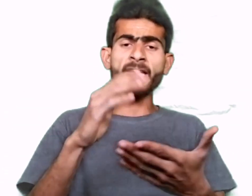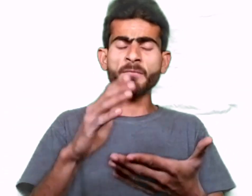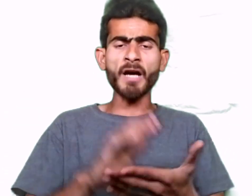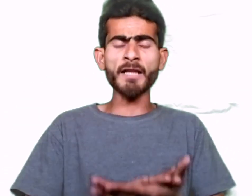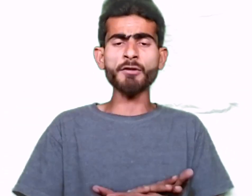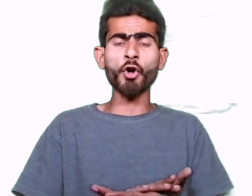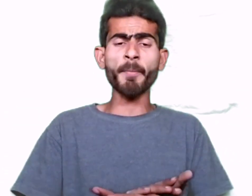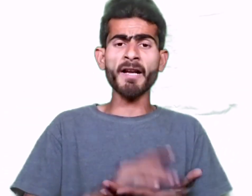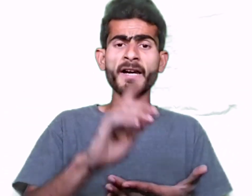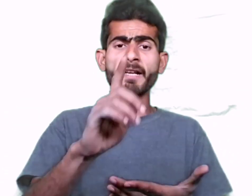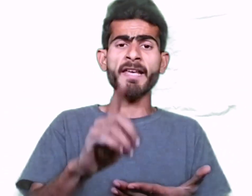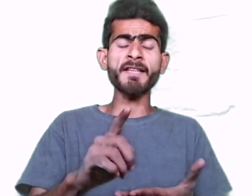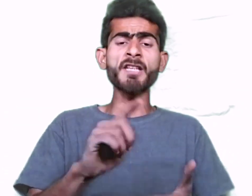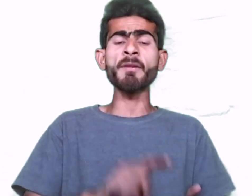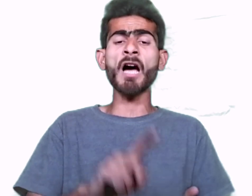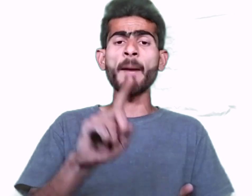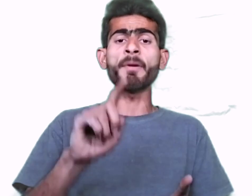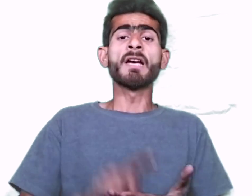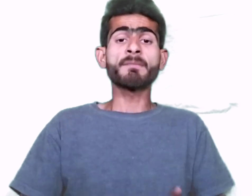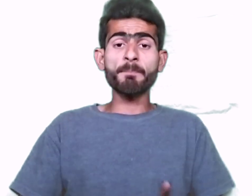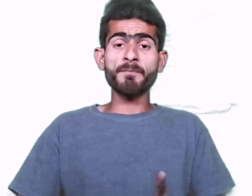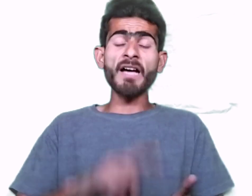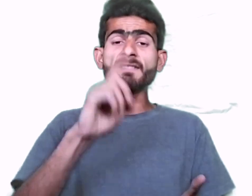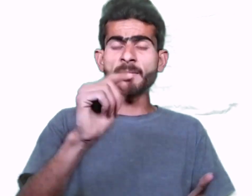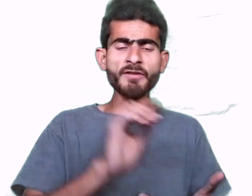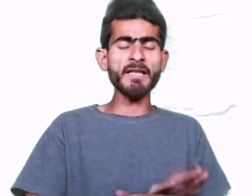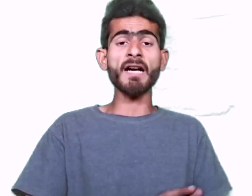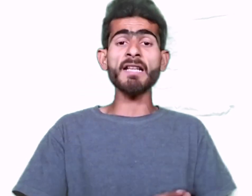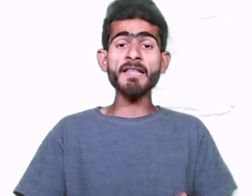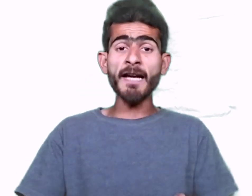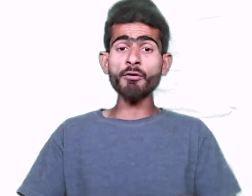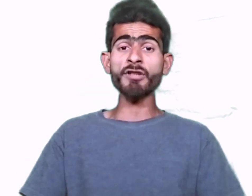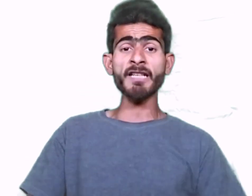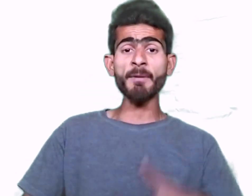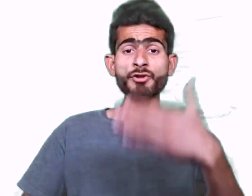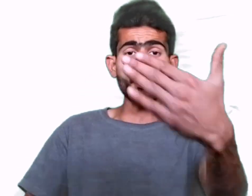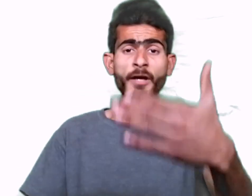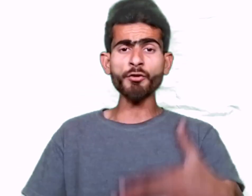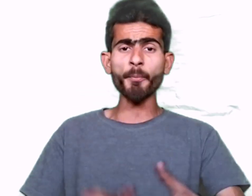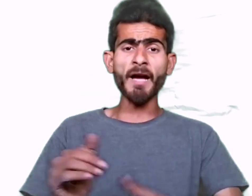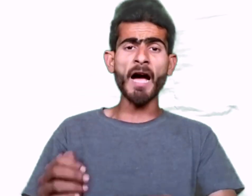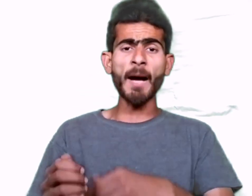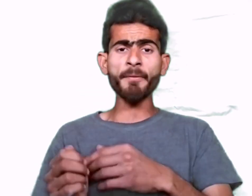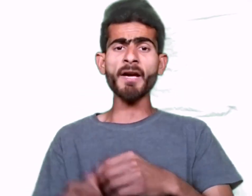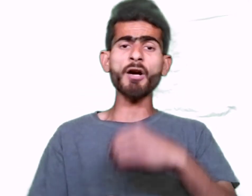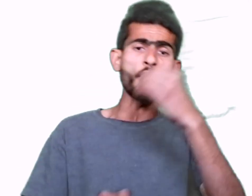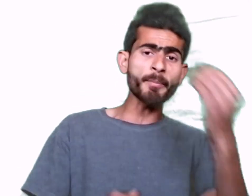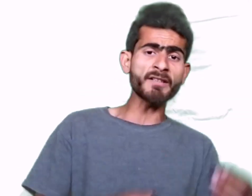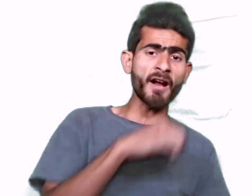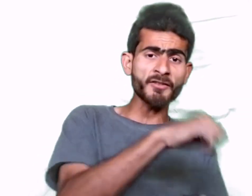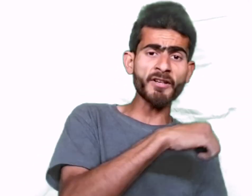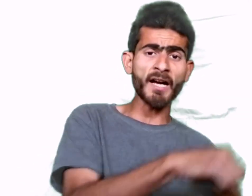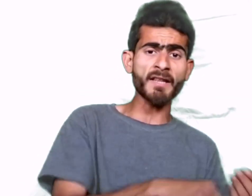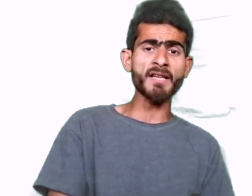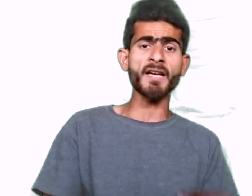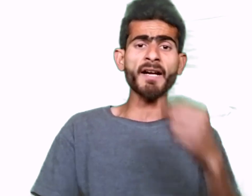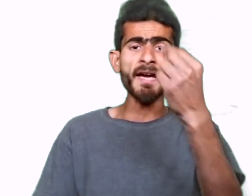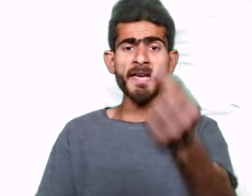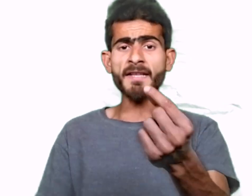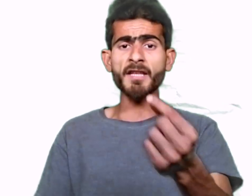ایک مثال کے ط طور پر اگر ایک دن میں آپ دس سن شیل کر لیتے ہیں تو تقریباً چودہ سو روپیہ آپ کے اکاؤنٹ میں ٹرانسفر کر دیا جائے گا ایک